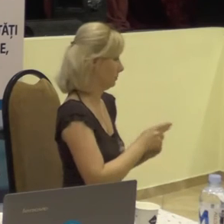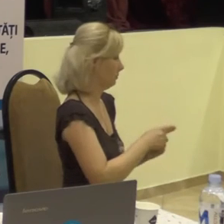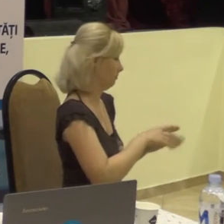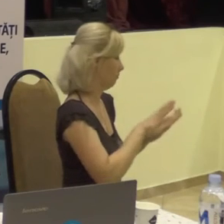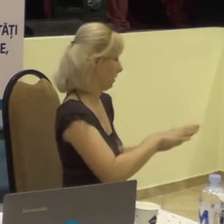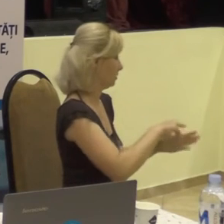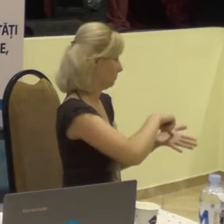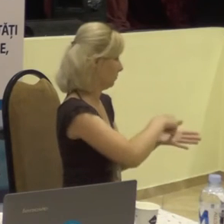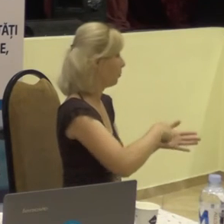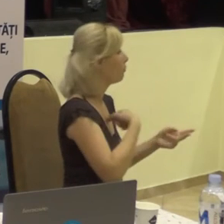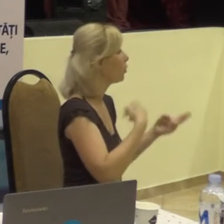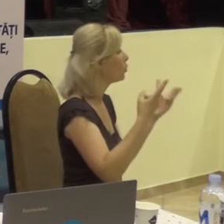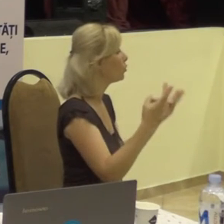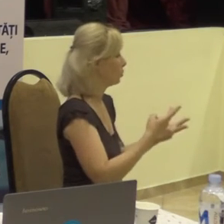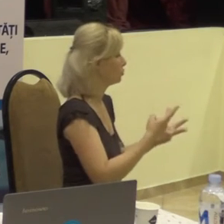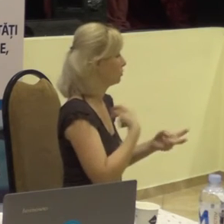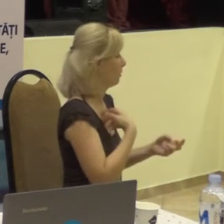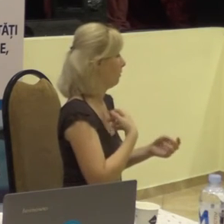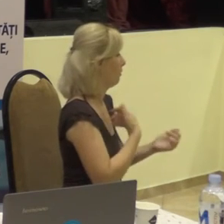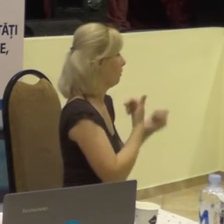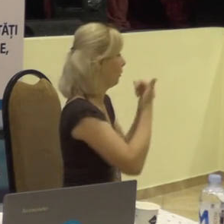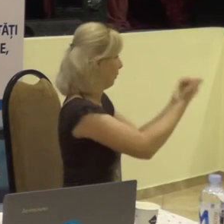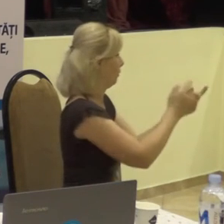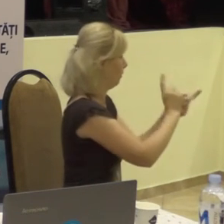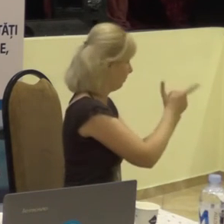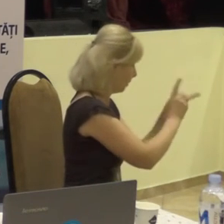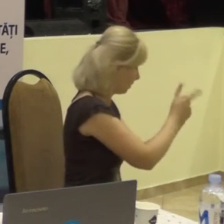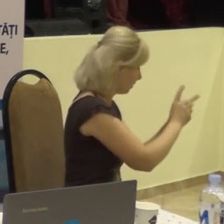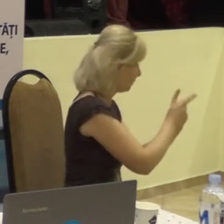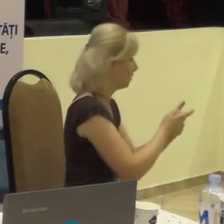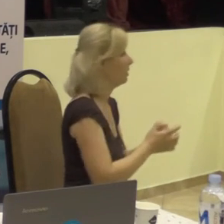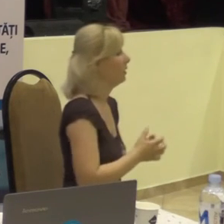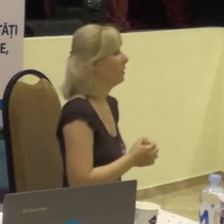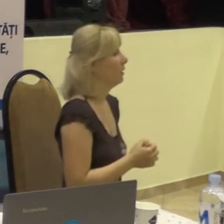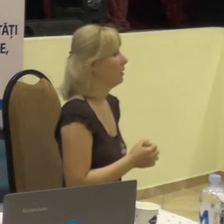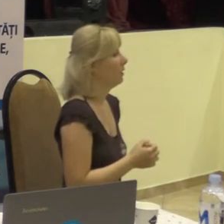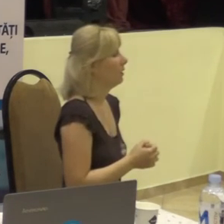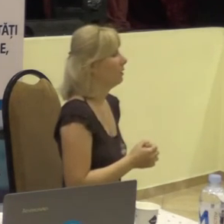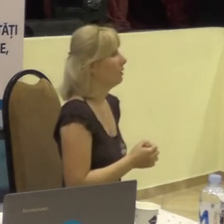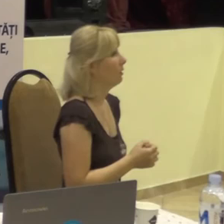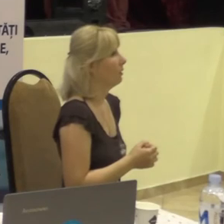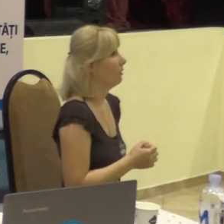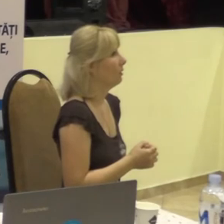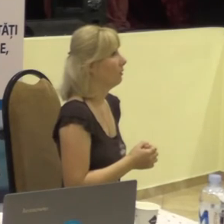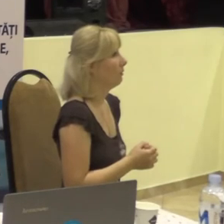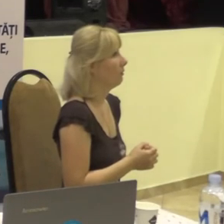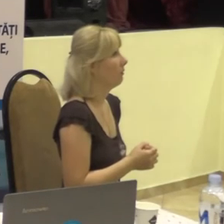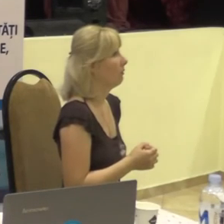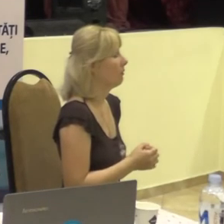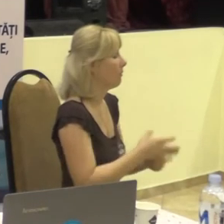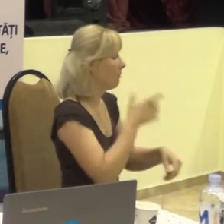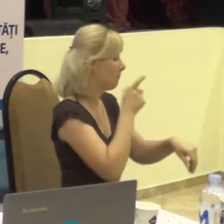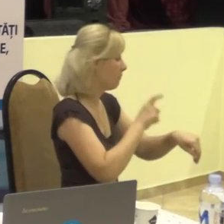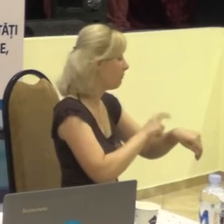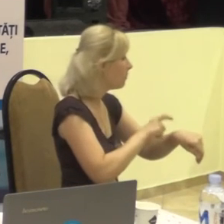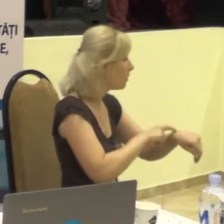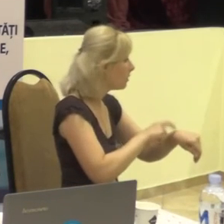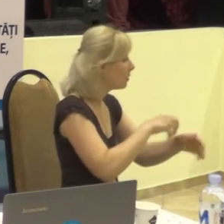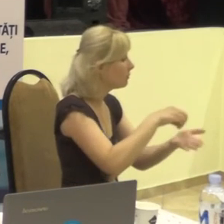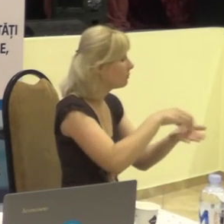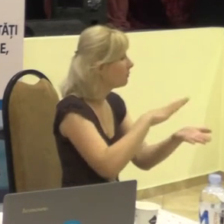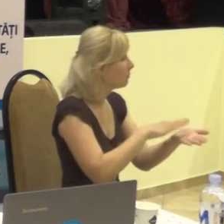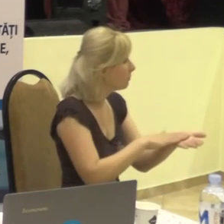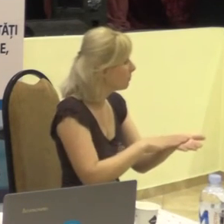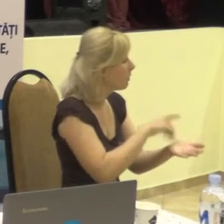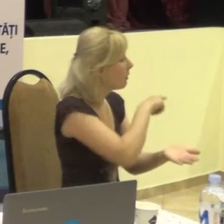destinat, unde trebuie să presteze serviciu, atunci se ia ora cât